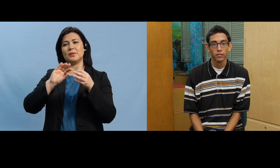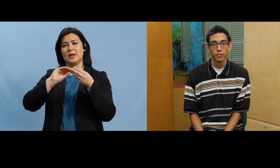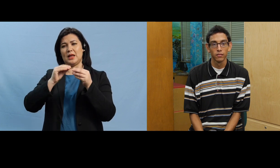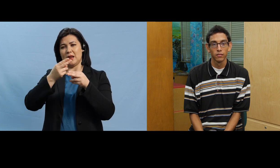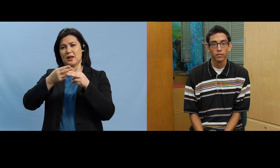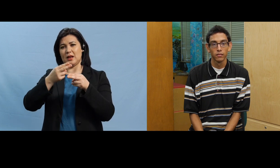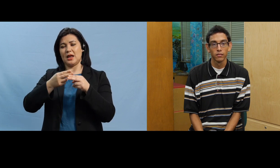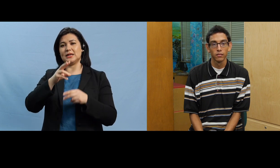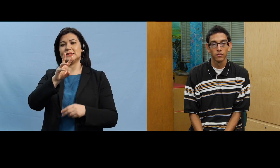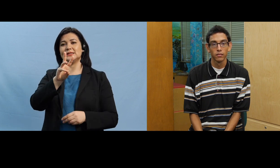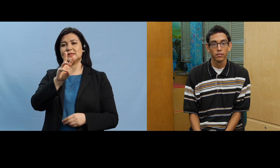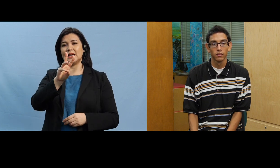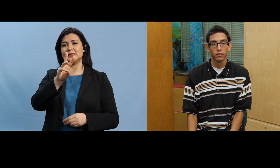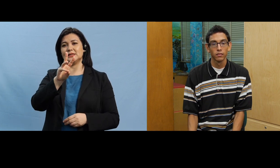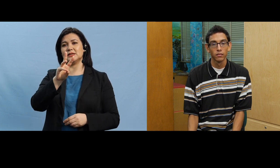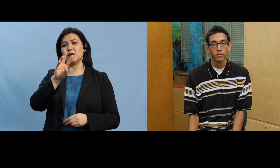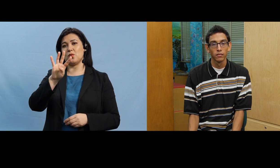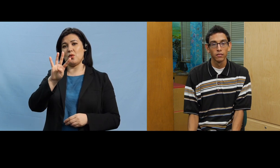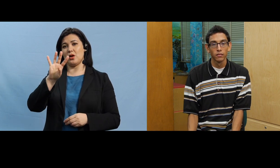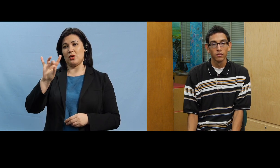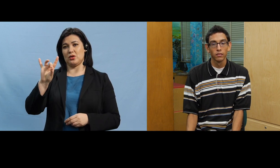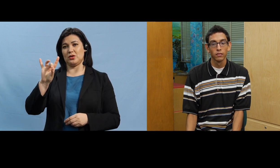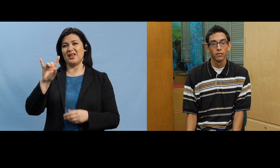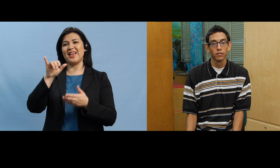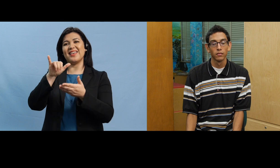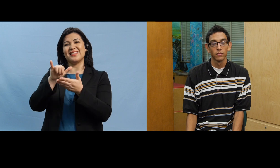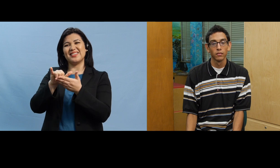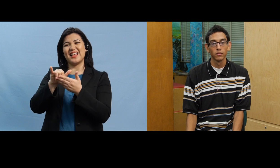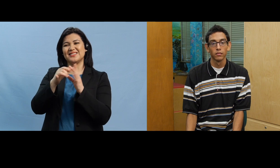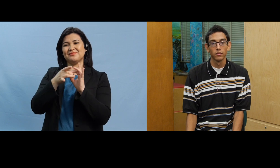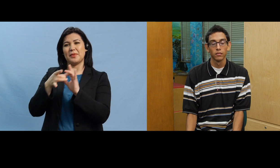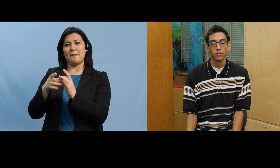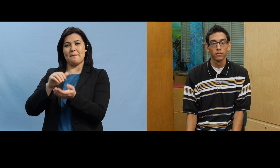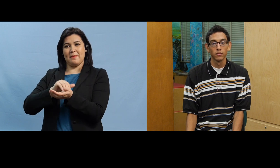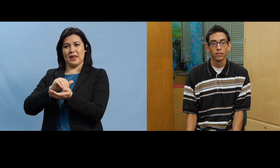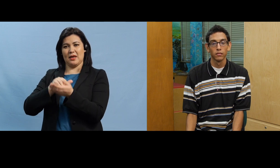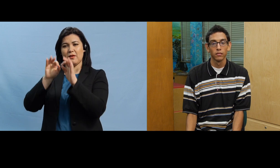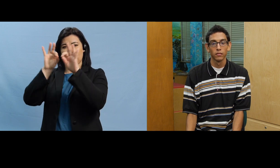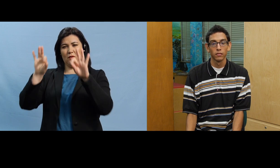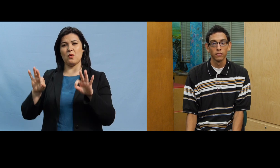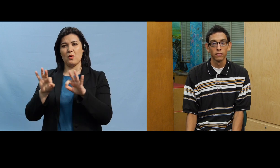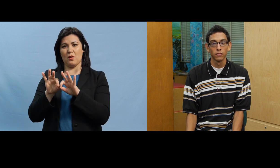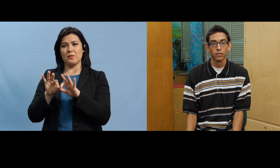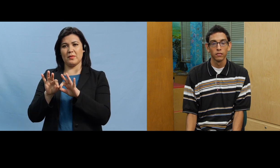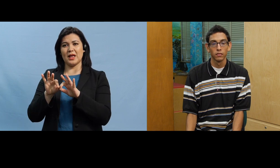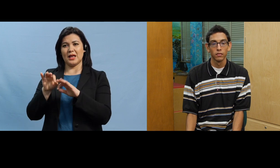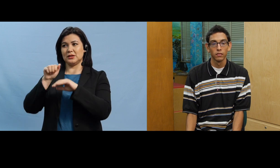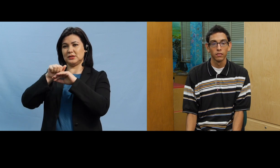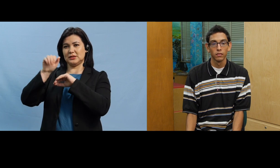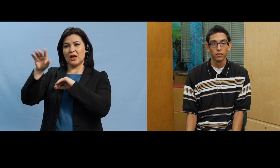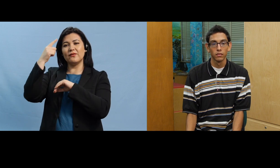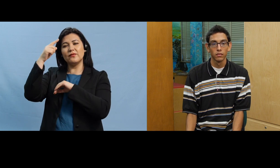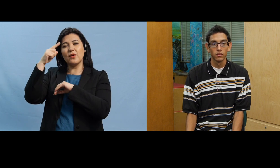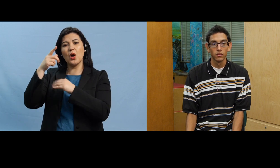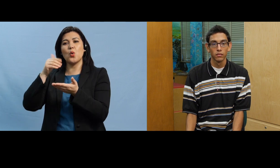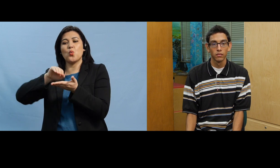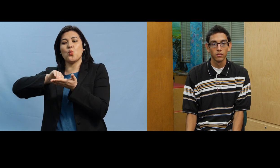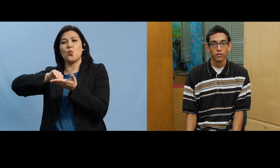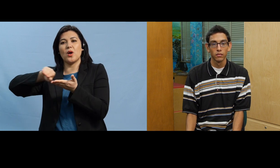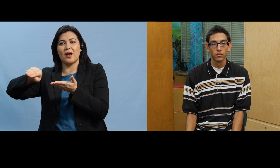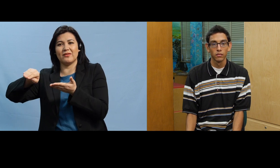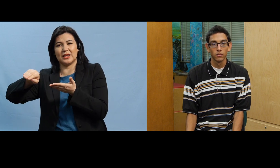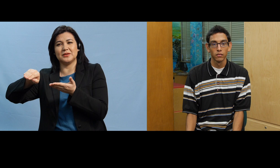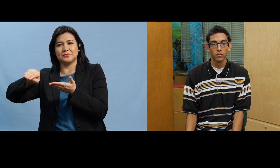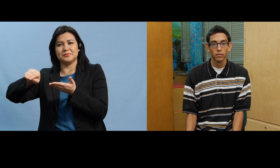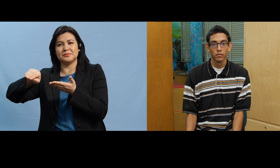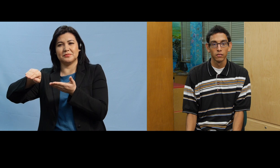y esa es una forma médica que mandas para que te den un waiver o una tipo